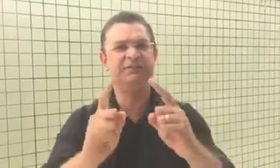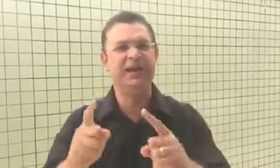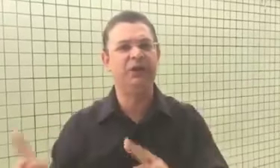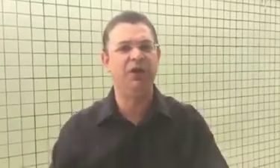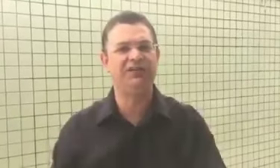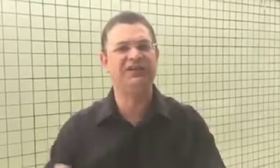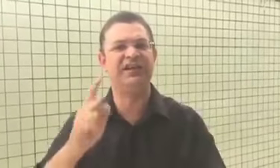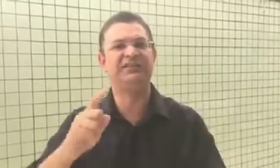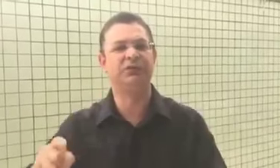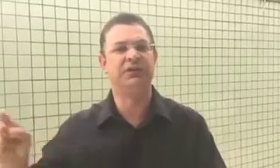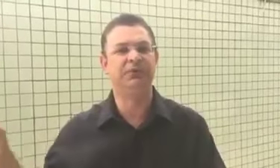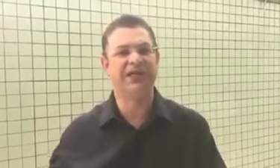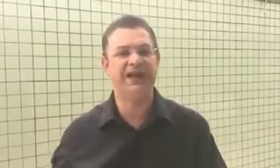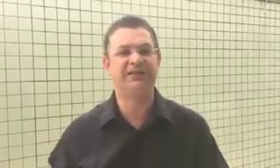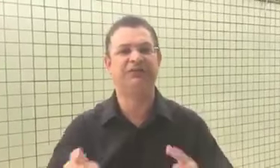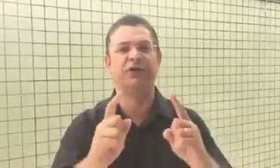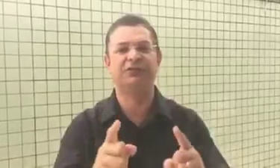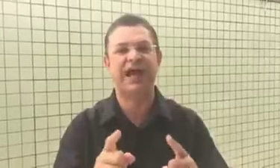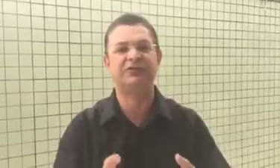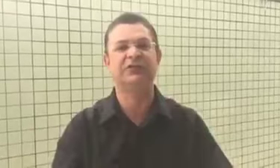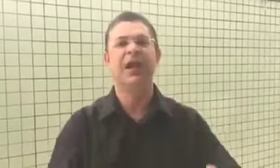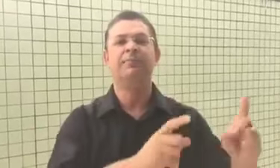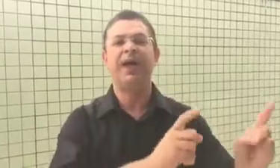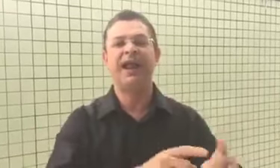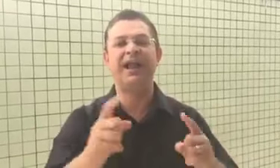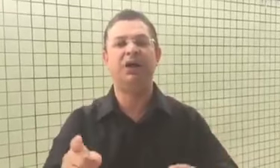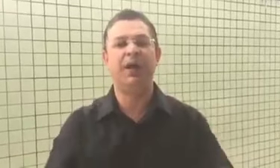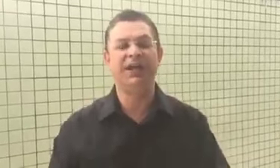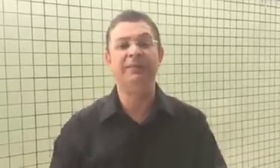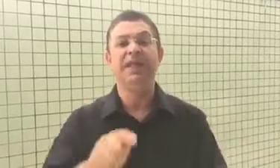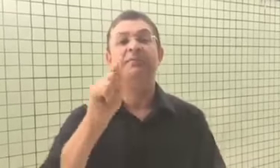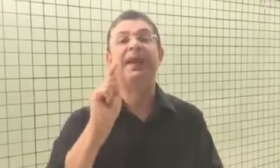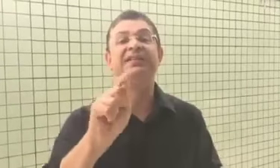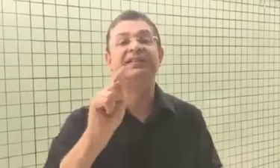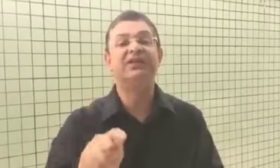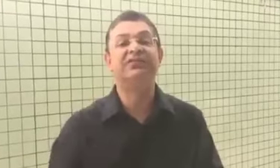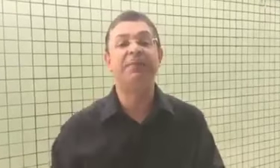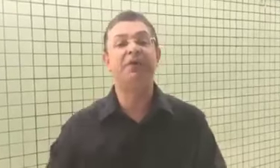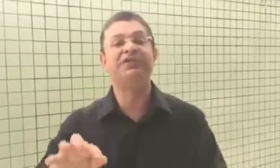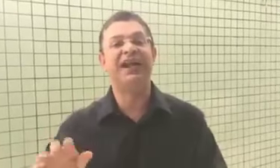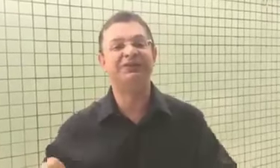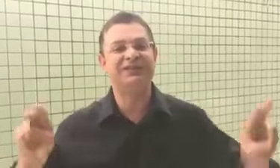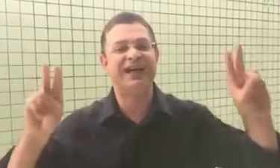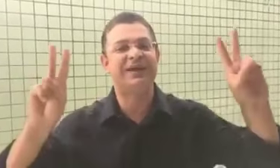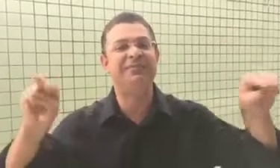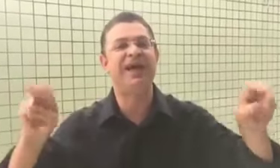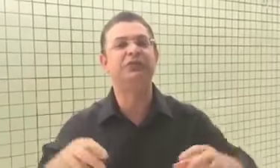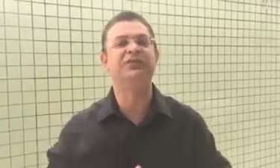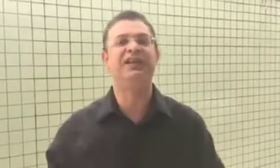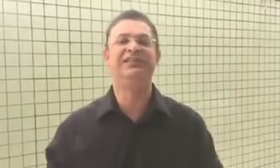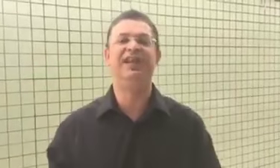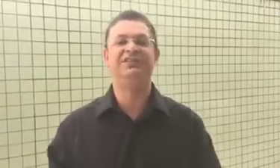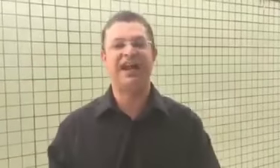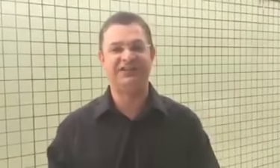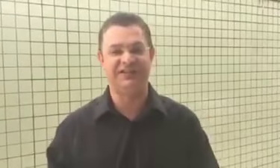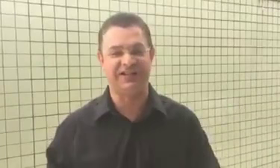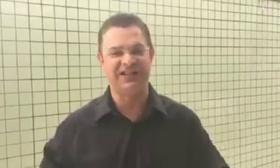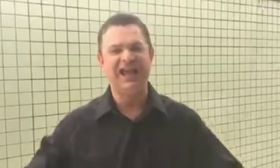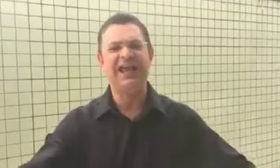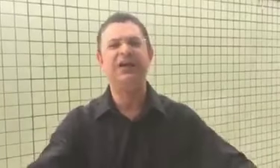milhões de isenção tributária que foram dados para a Lei Arruanê, para incentivar projetos dessa meia dúziazinha de artistas. E aí